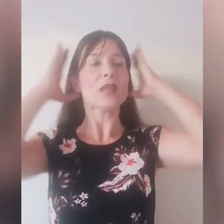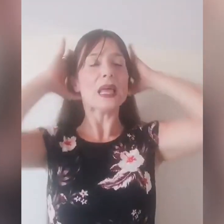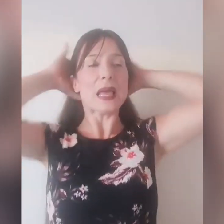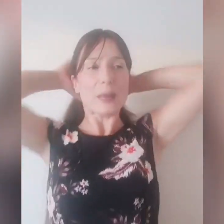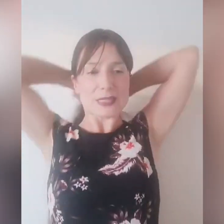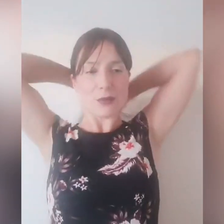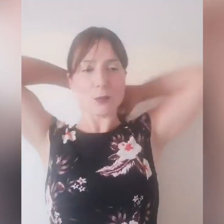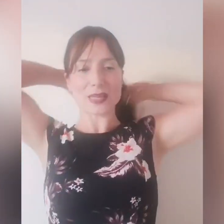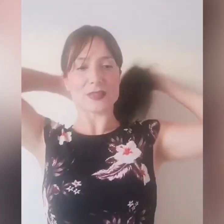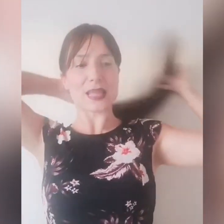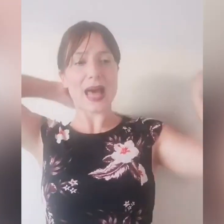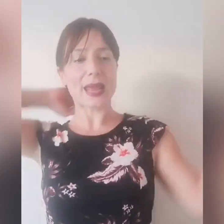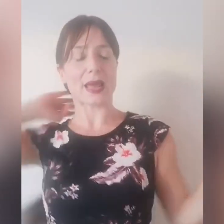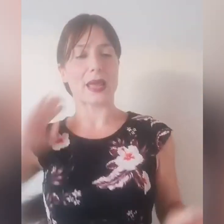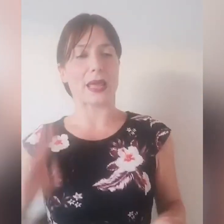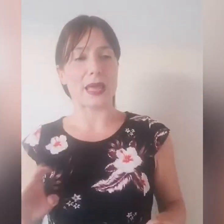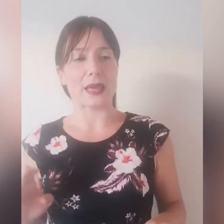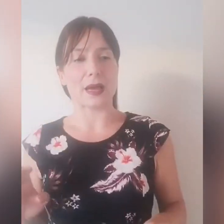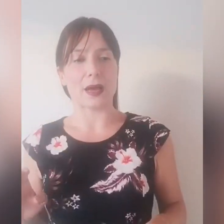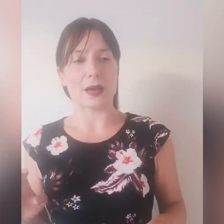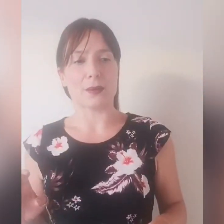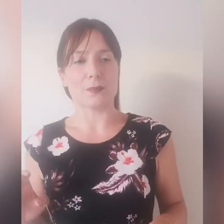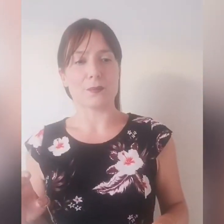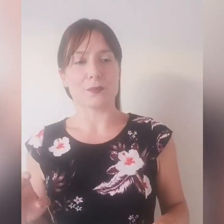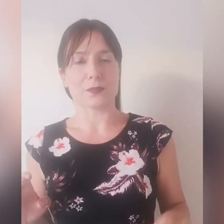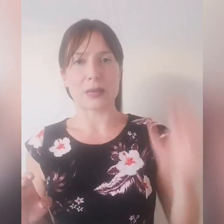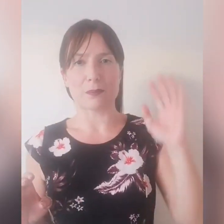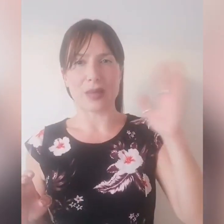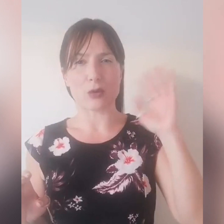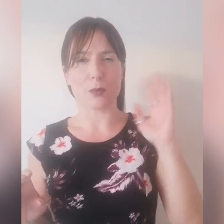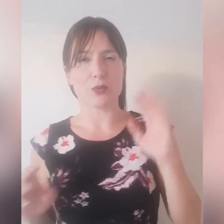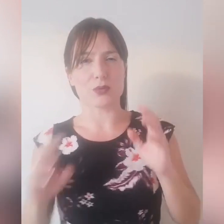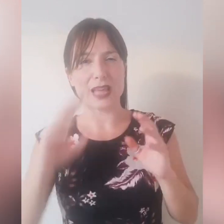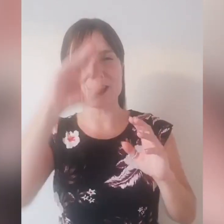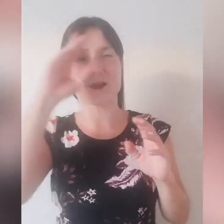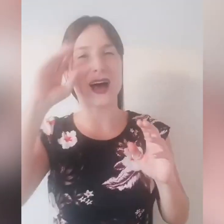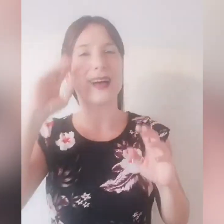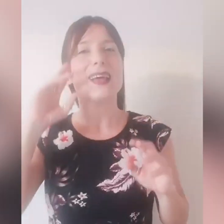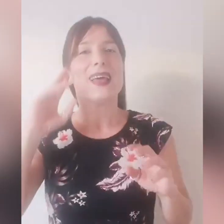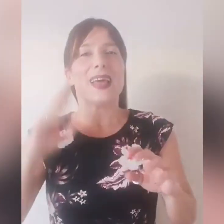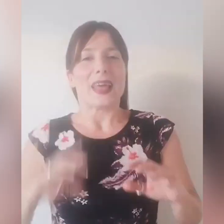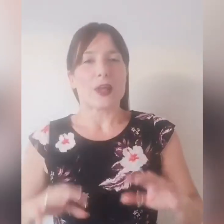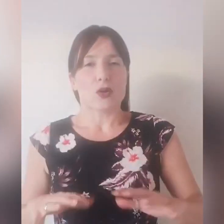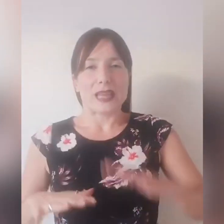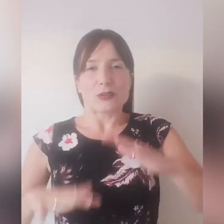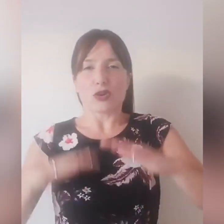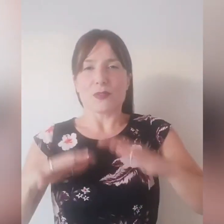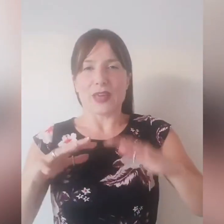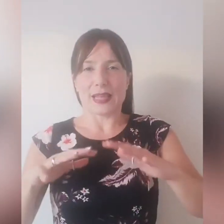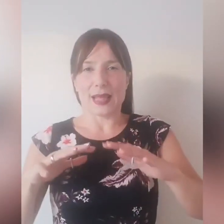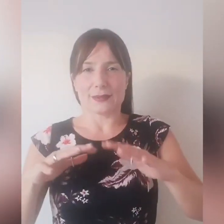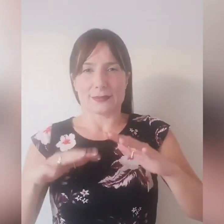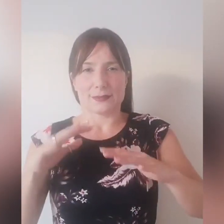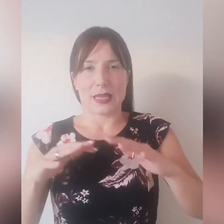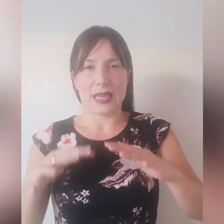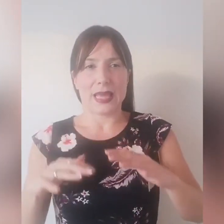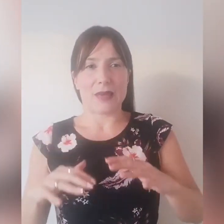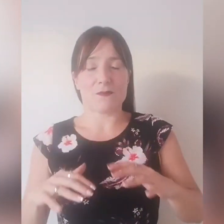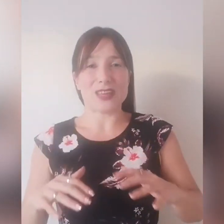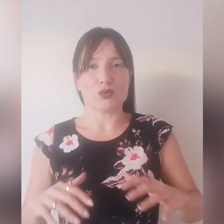mi stavo per svegliare e parlo proprio di anni fa, ero nel dormiveglia e vedo